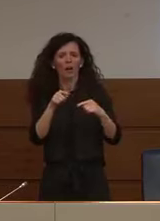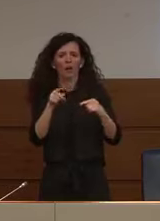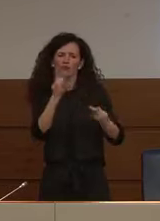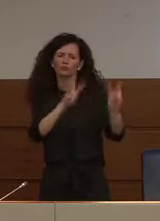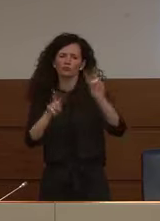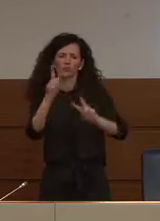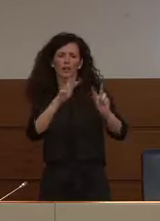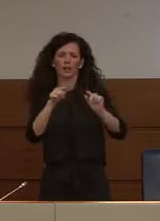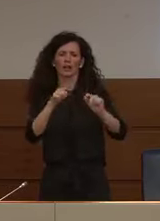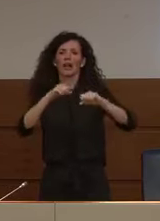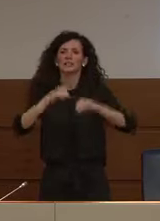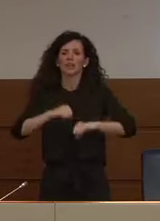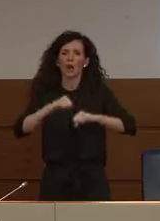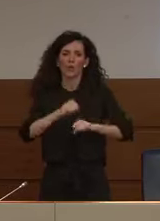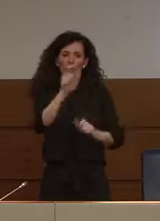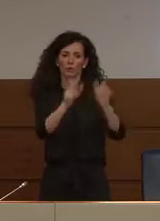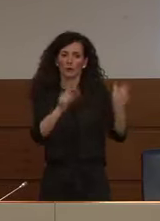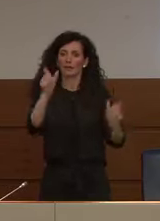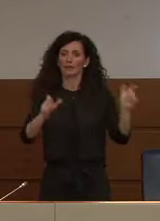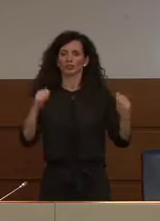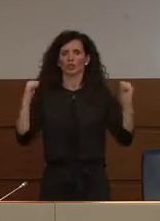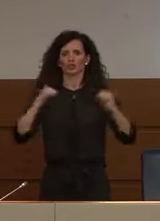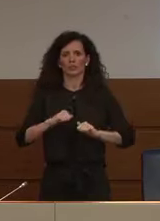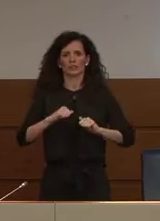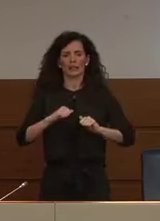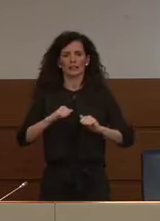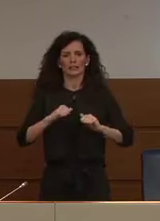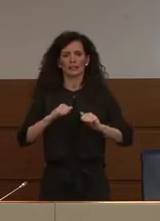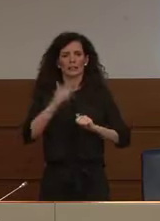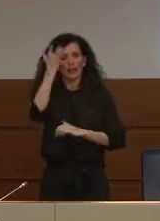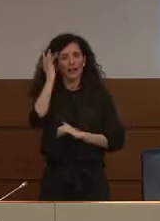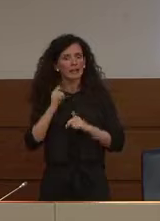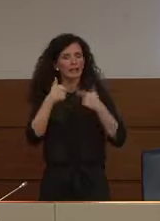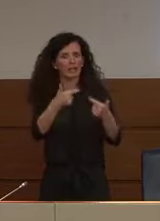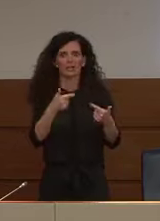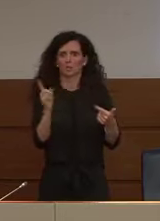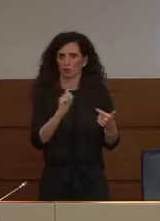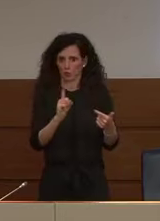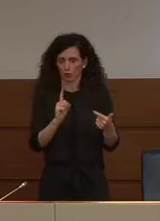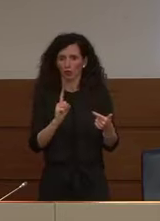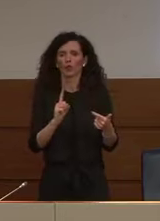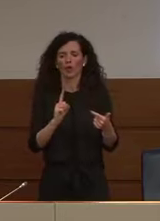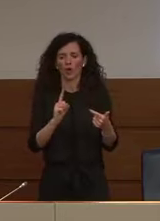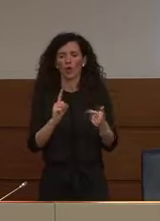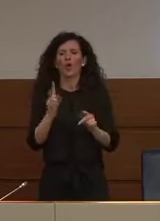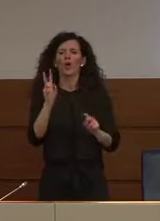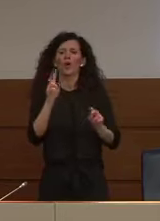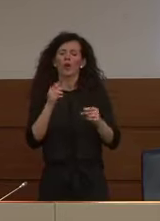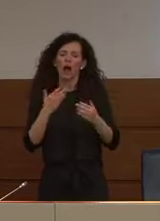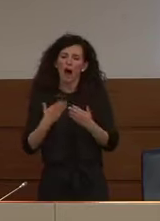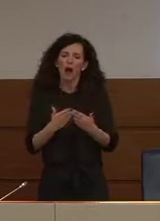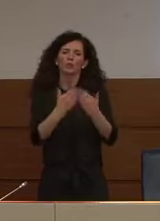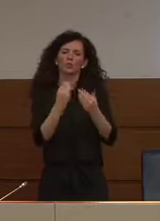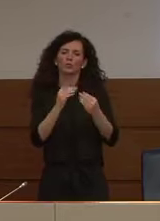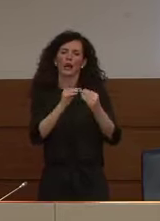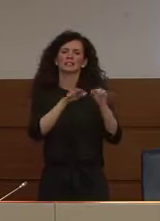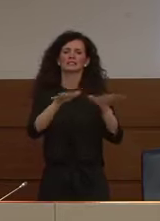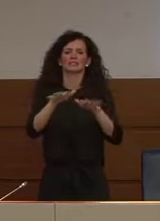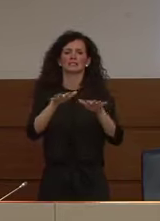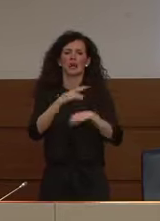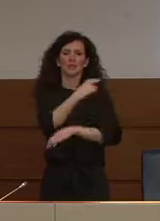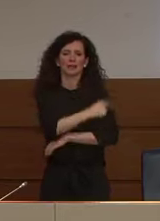per la salute dei cittadini, ma anche per la tenuta del sistema sanitario nazionale.